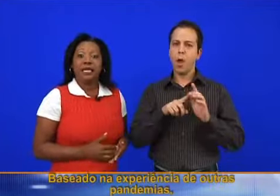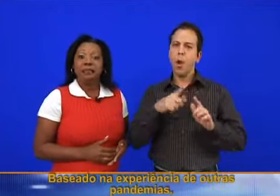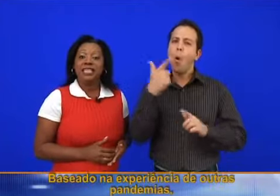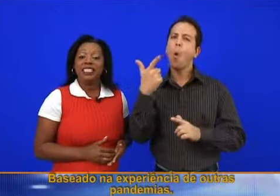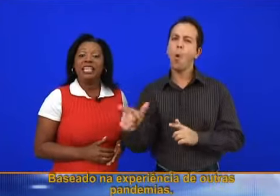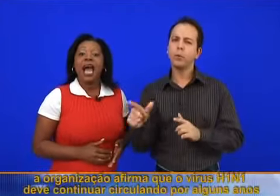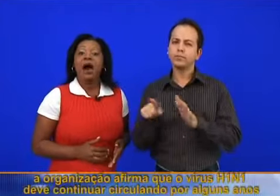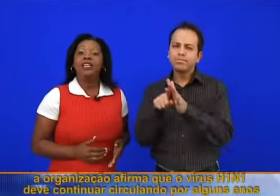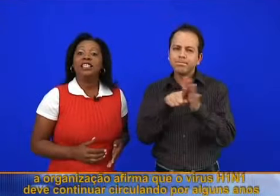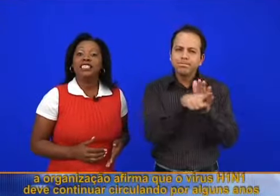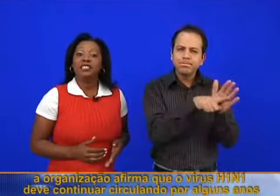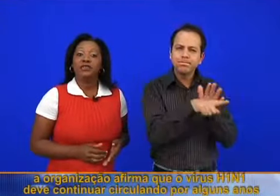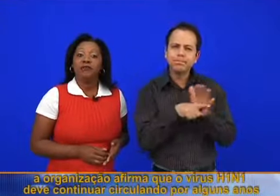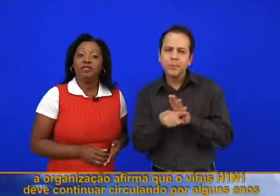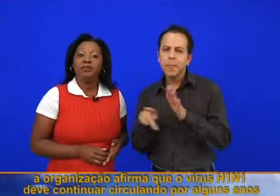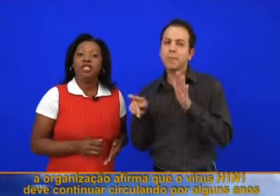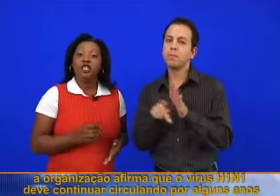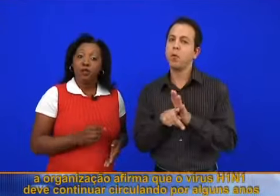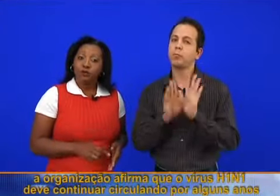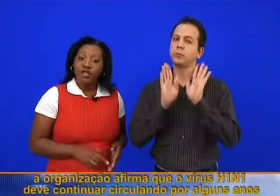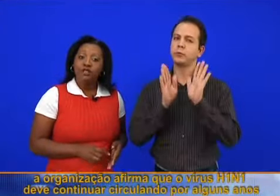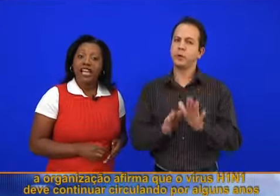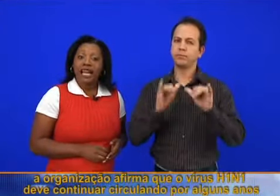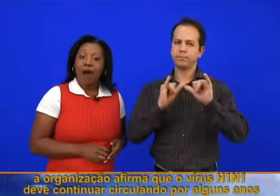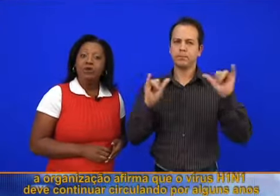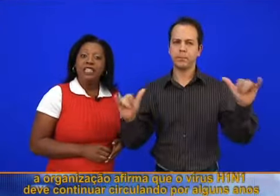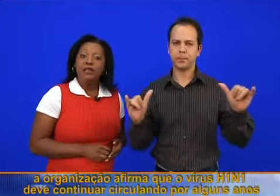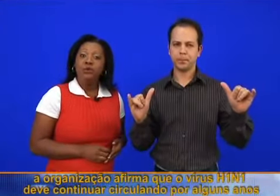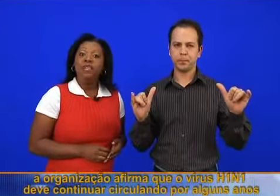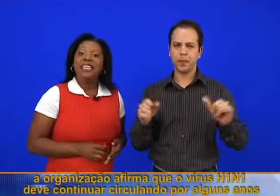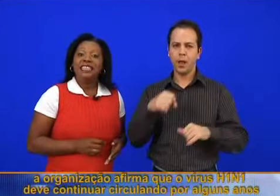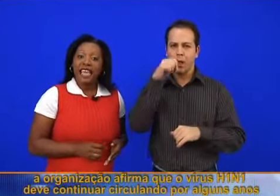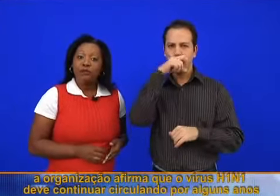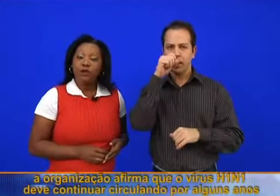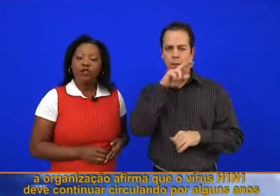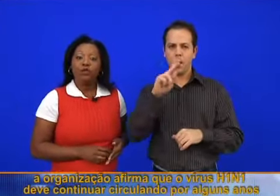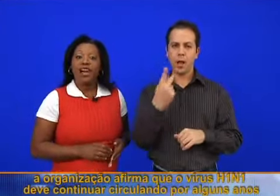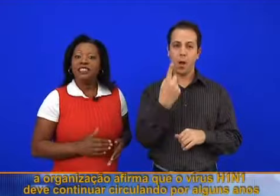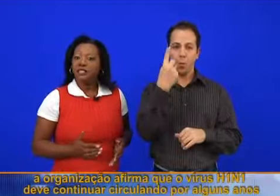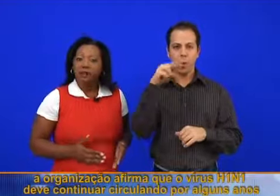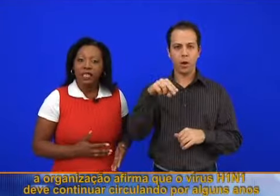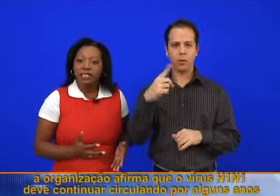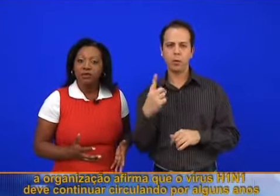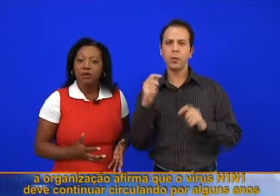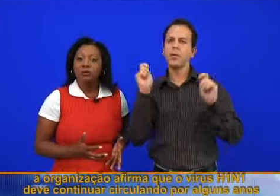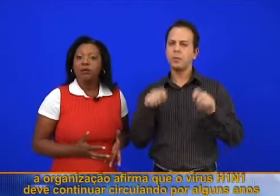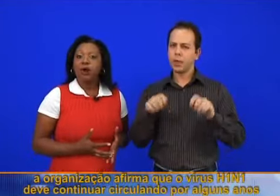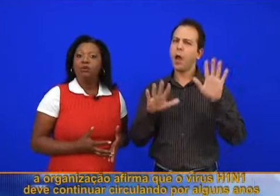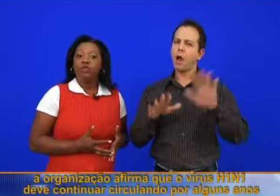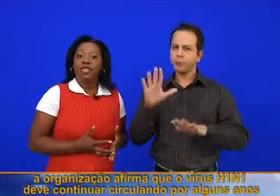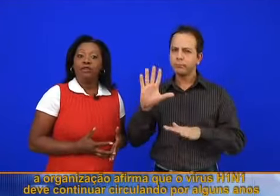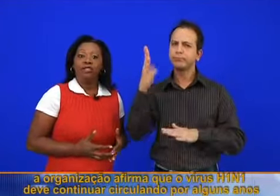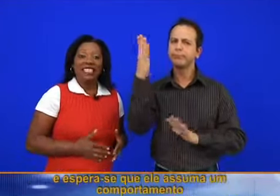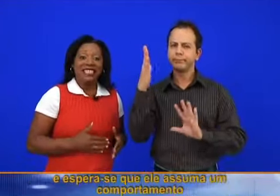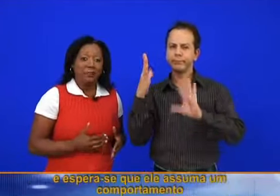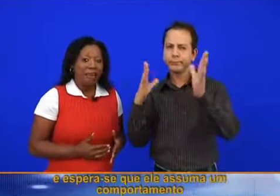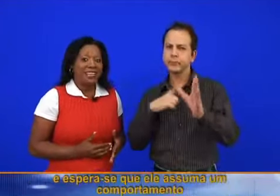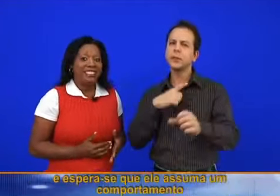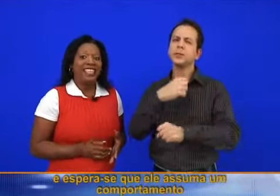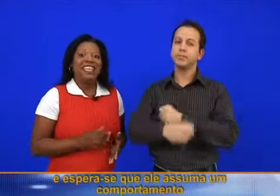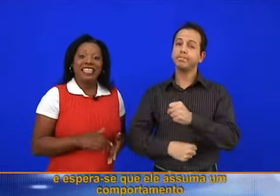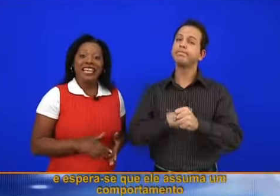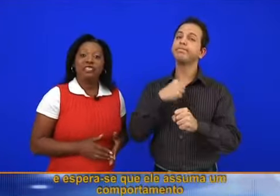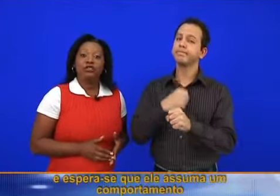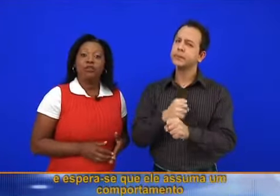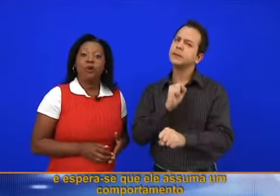outras pandemias, a organização afirma que o vírus H1N1 deve continuar circulando por alguns anos e